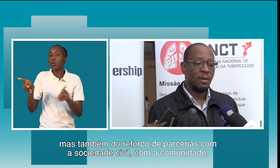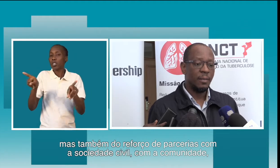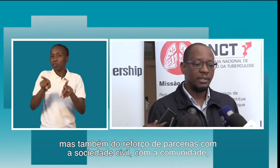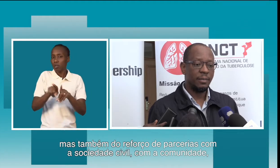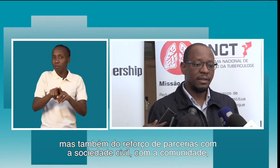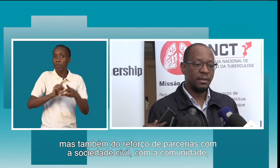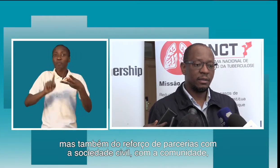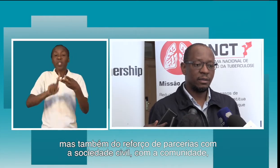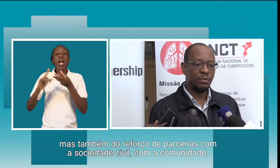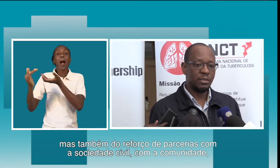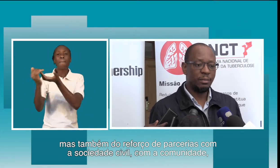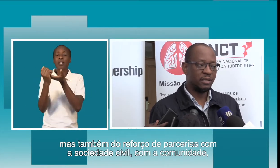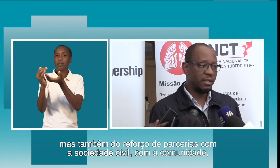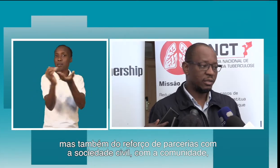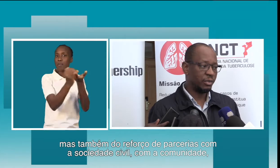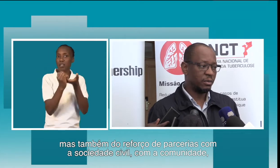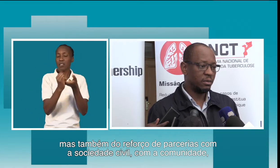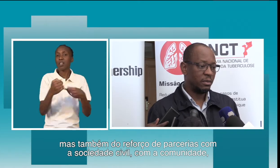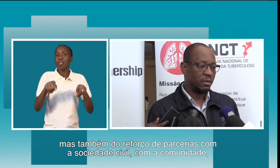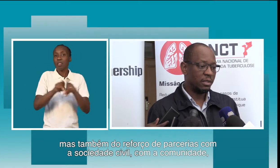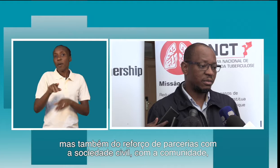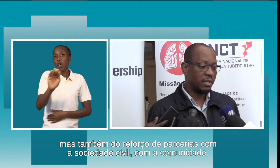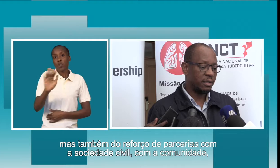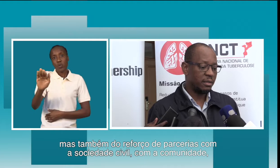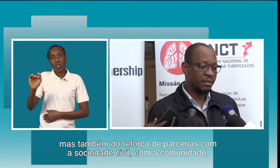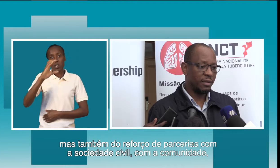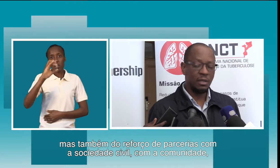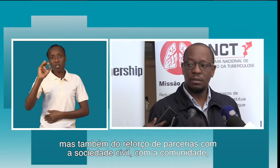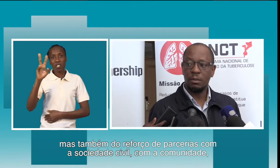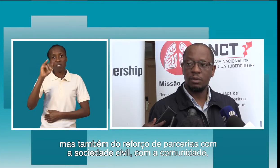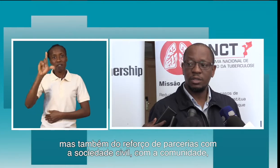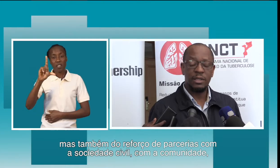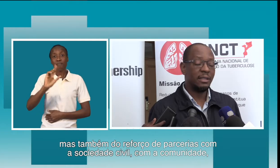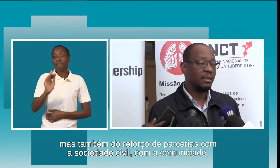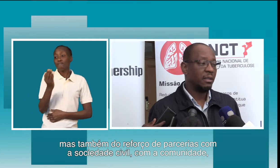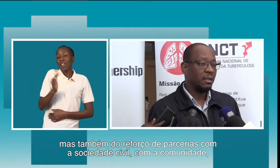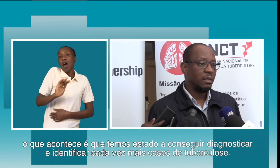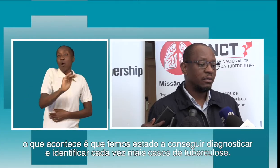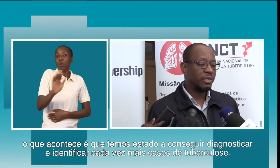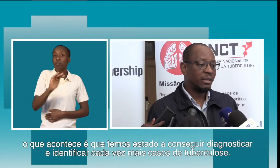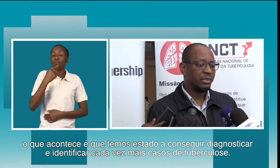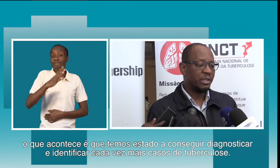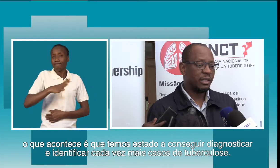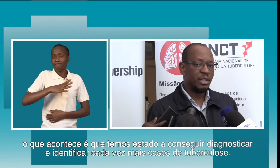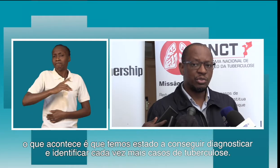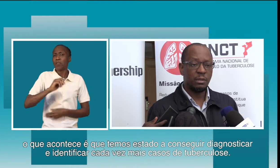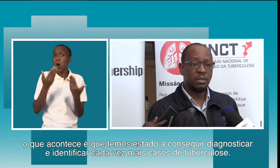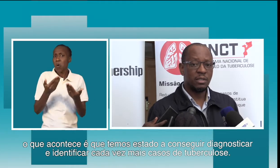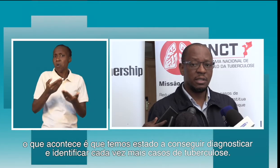mas também do reforço de parcerias com a sociedade civil, com a comunidade. O que está a acontecer é que temos estado a conseguir